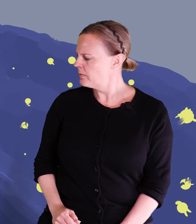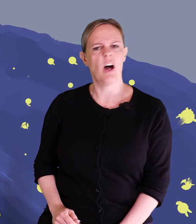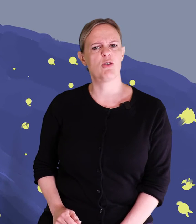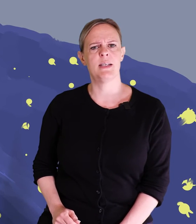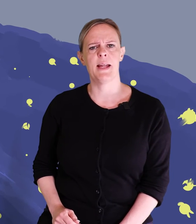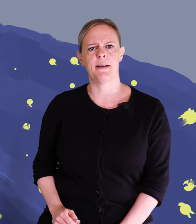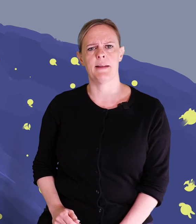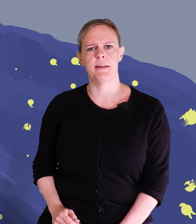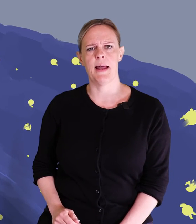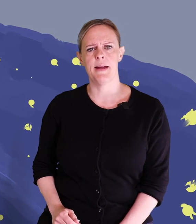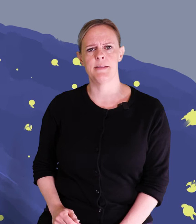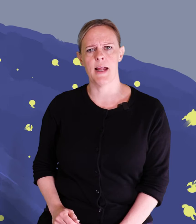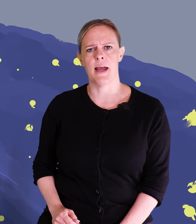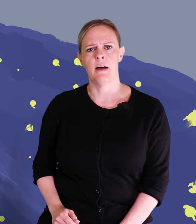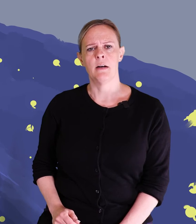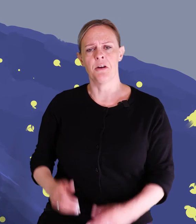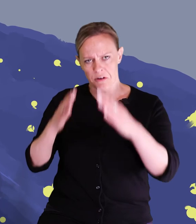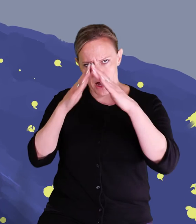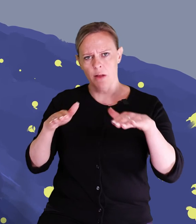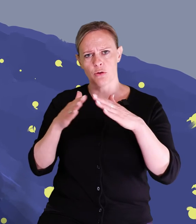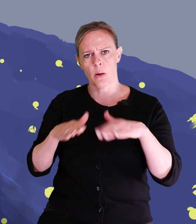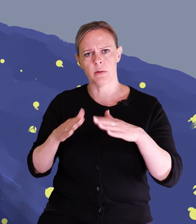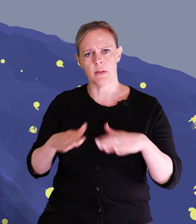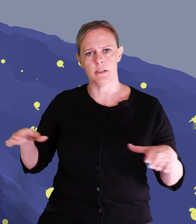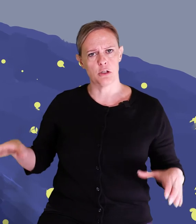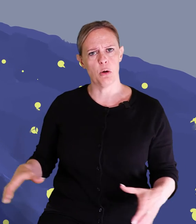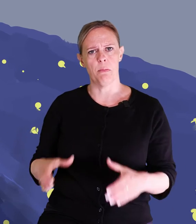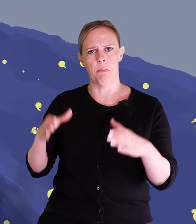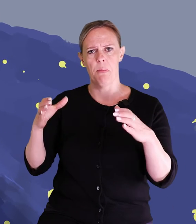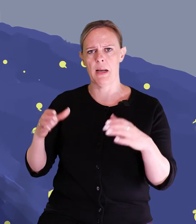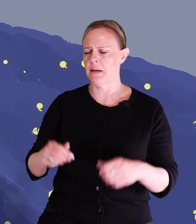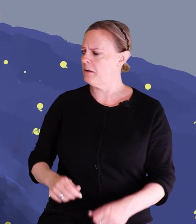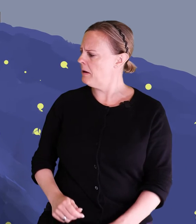Han skulle säkert inte ens se grantomten stubbe längre.